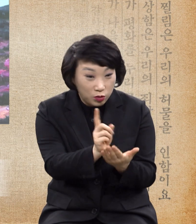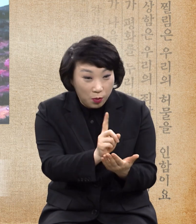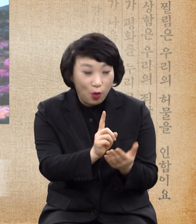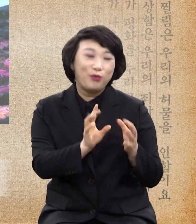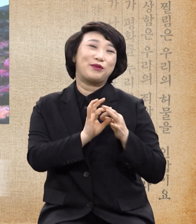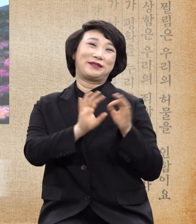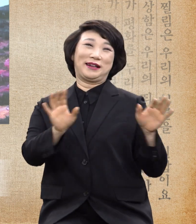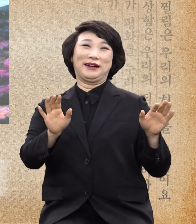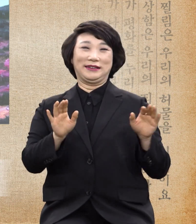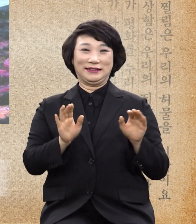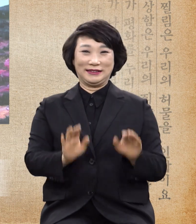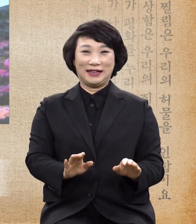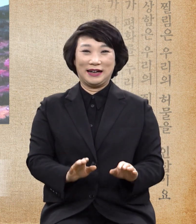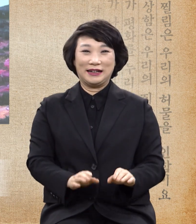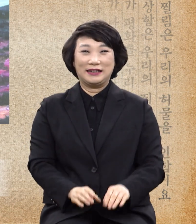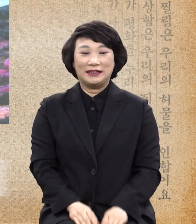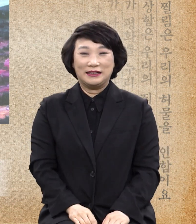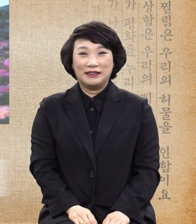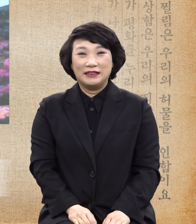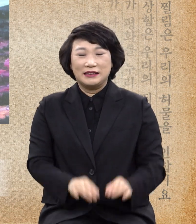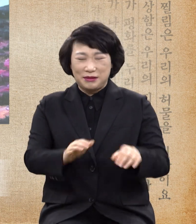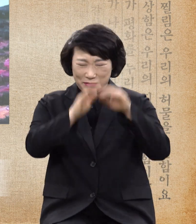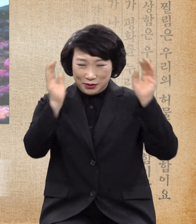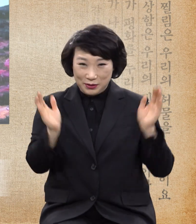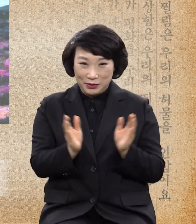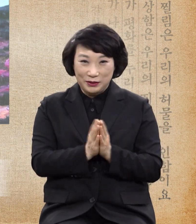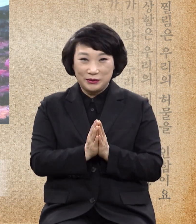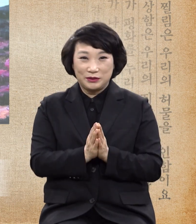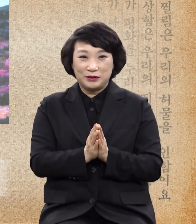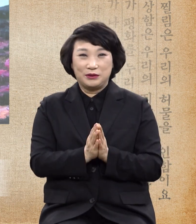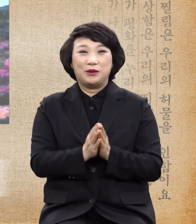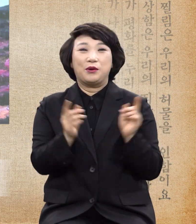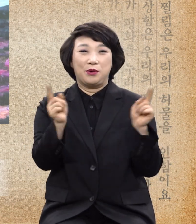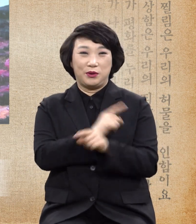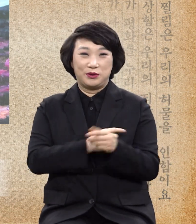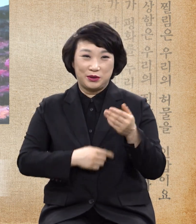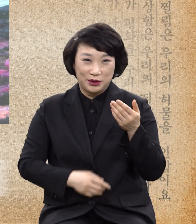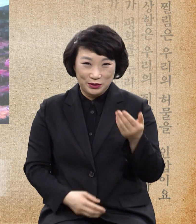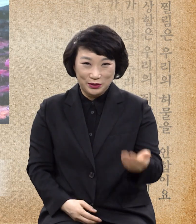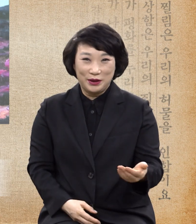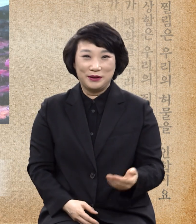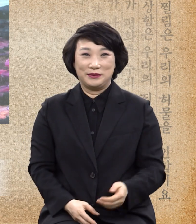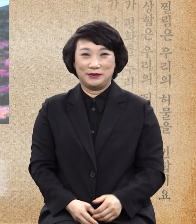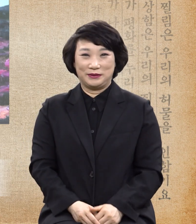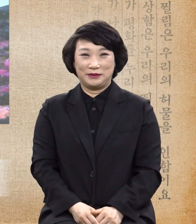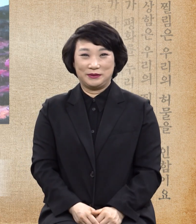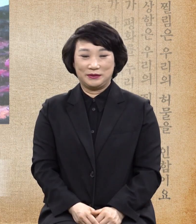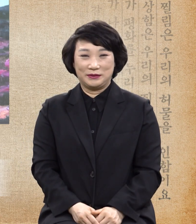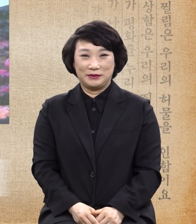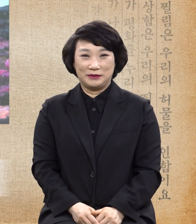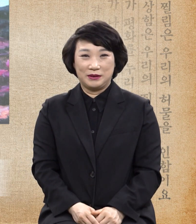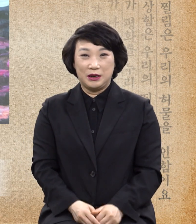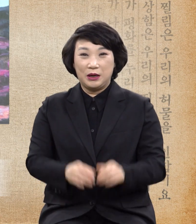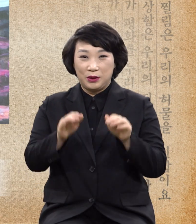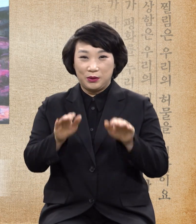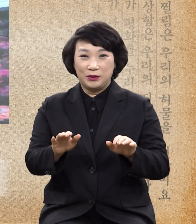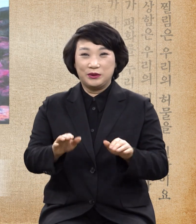탄다는지 아주 다 고치시더라 오늘 주님이 그렇게